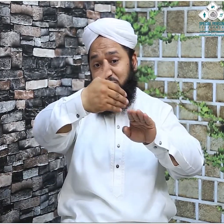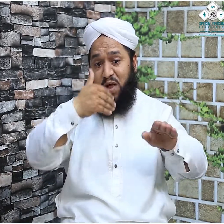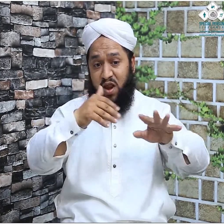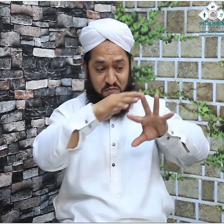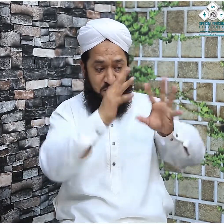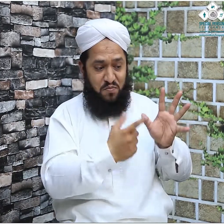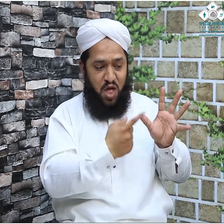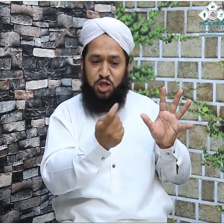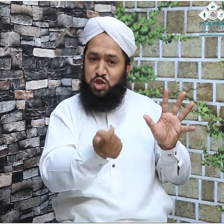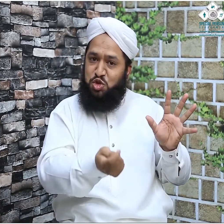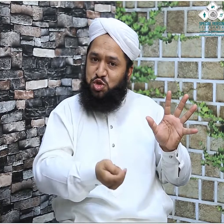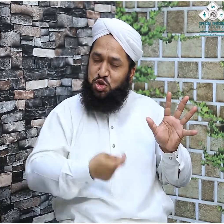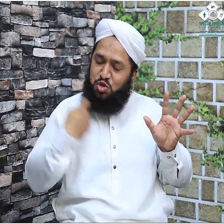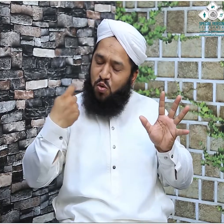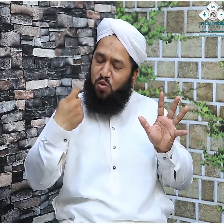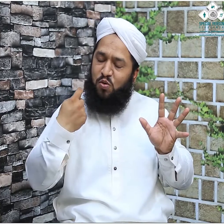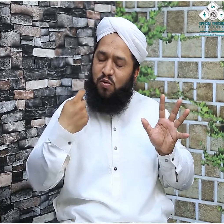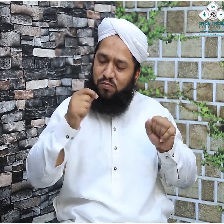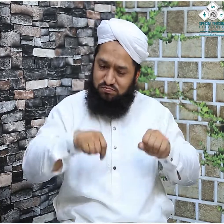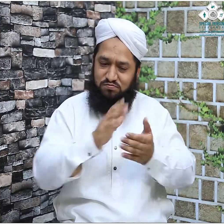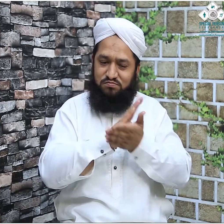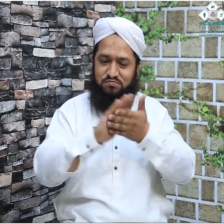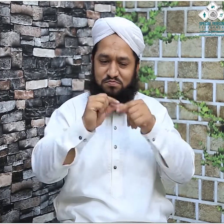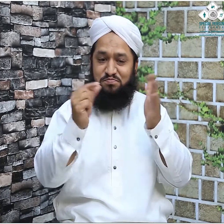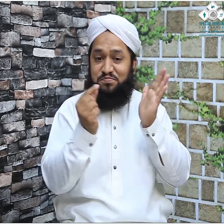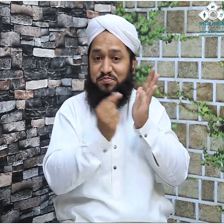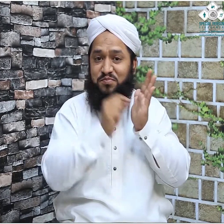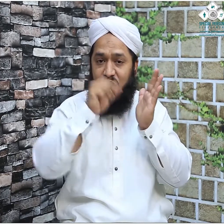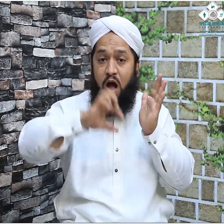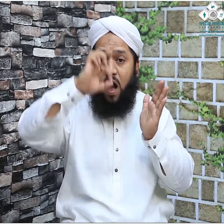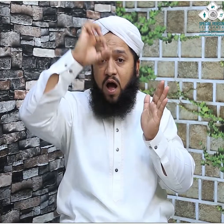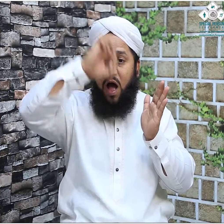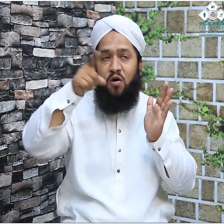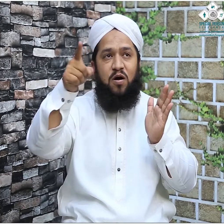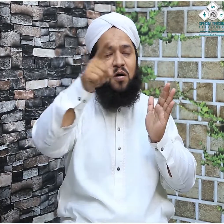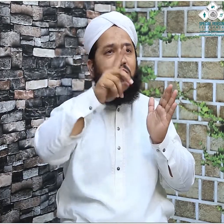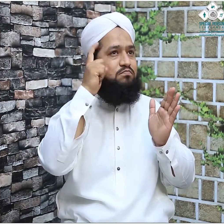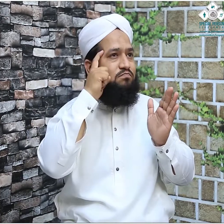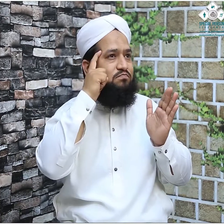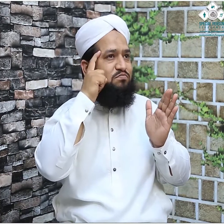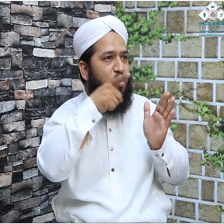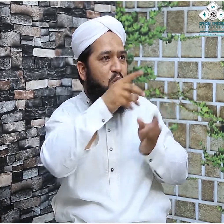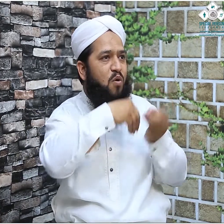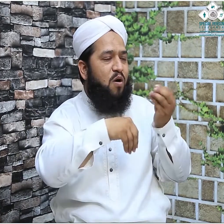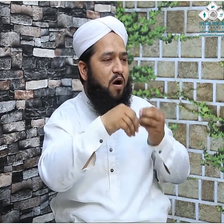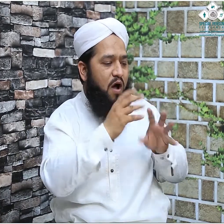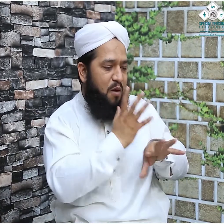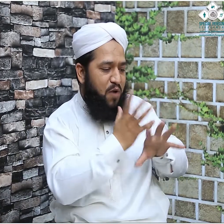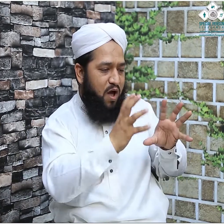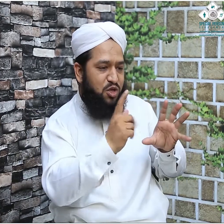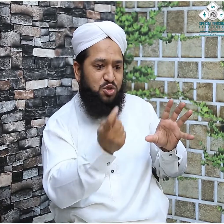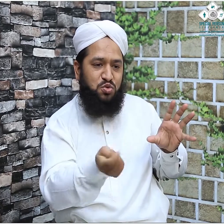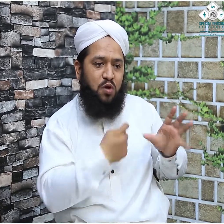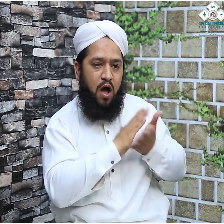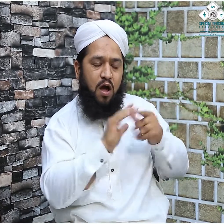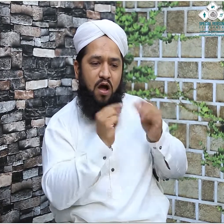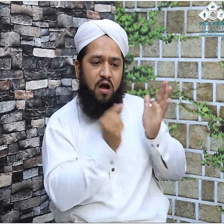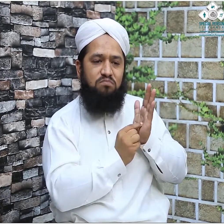فرمایا ہے اور ہم نے اسی وجہ سے اپنی اس ویب سیریز میں اس ایونٹ کو بھی اس واقعے کو بھی بیان کیا اور یاد رہے یہ قیامت کی